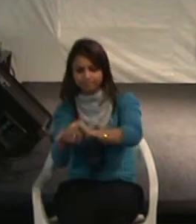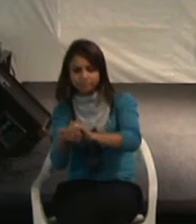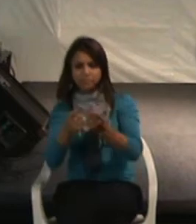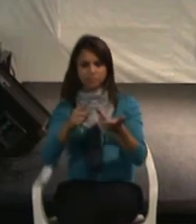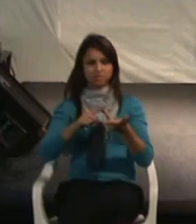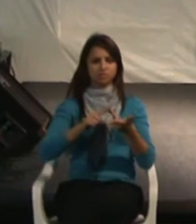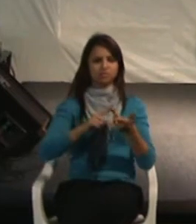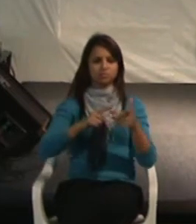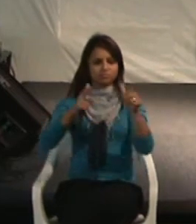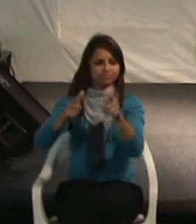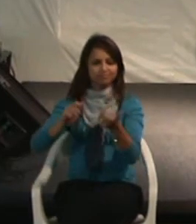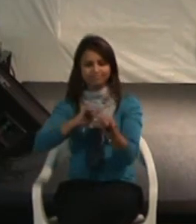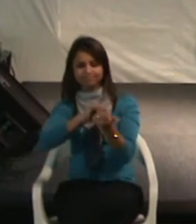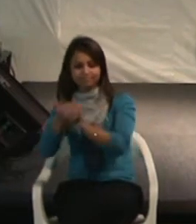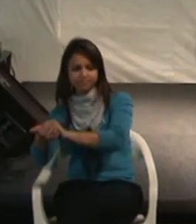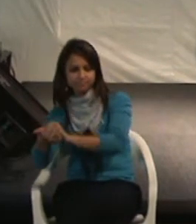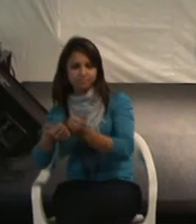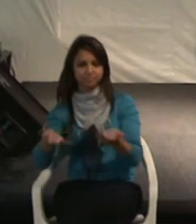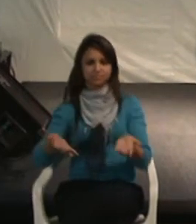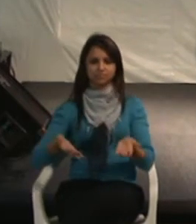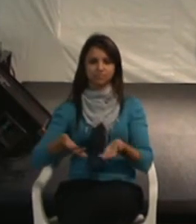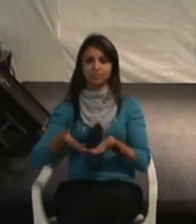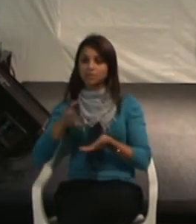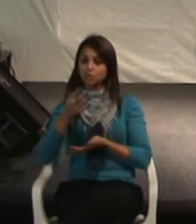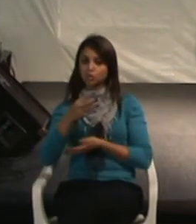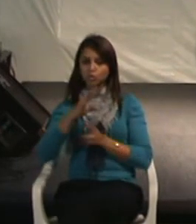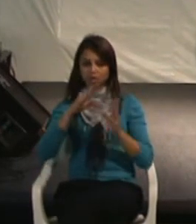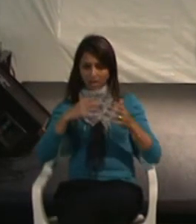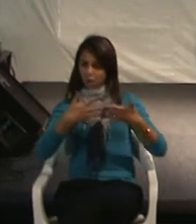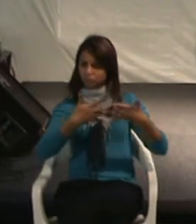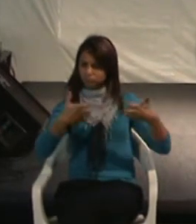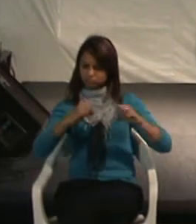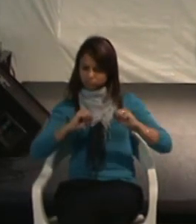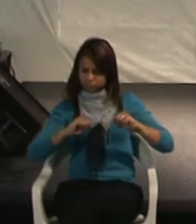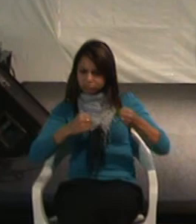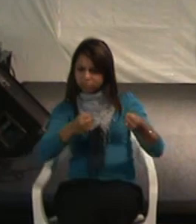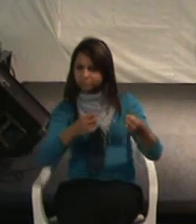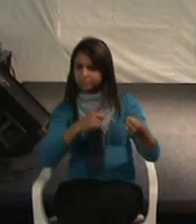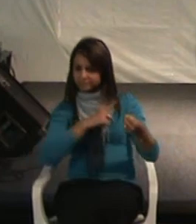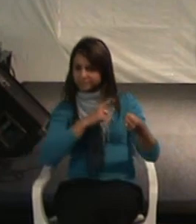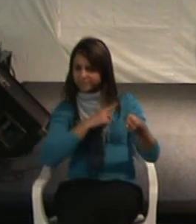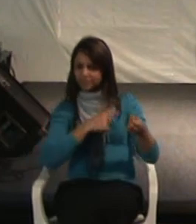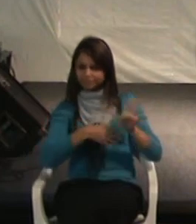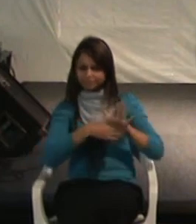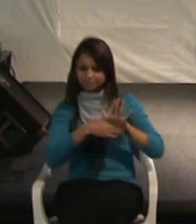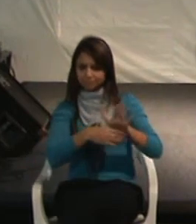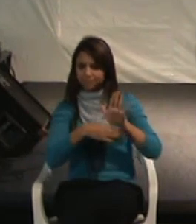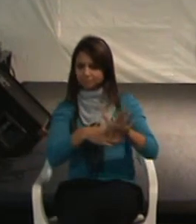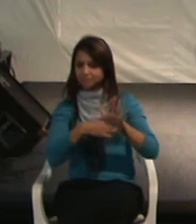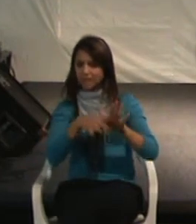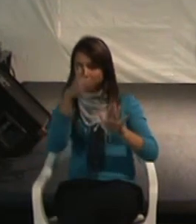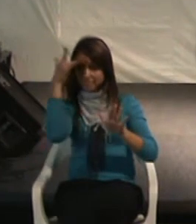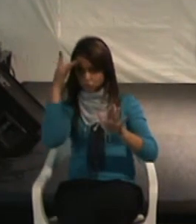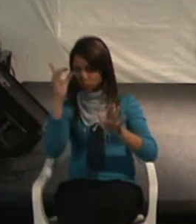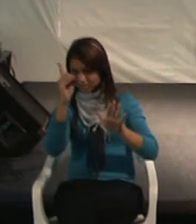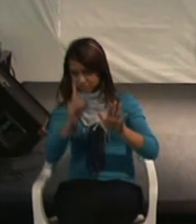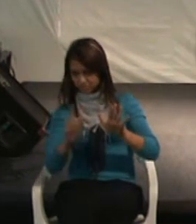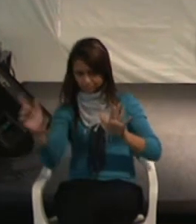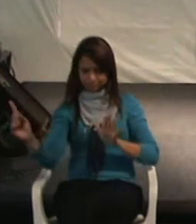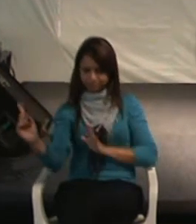adequação de situações, enfim. Tudo que a Coppel faz para inserir a pessoa com